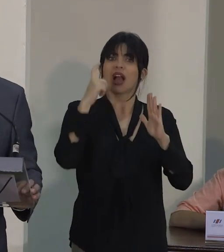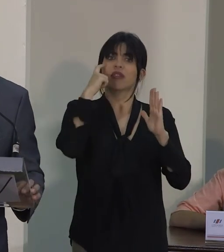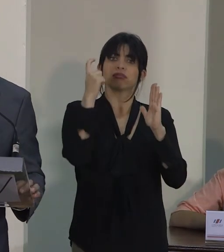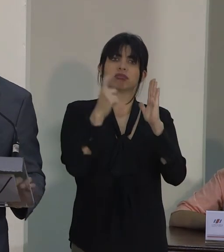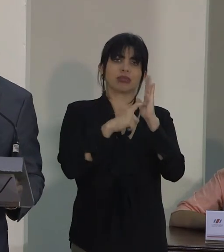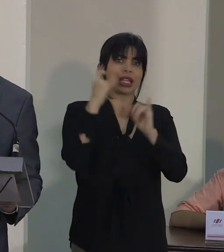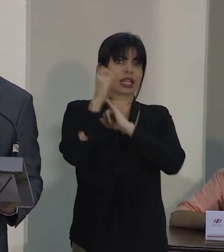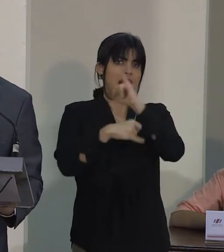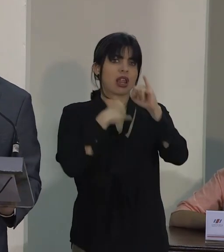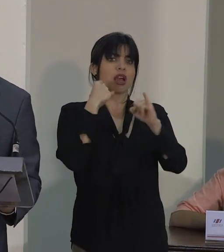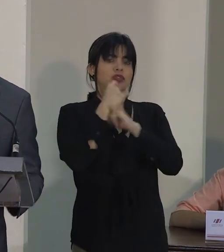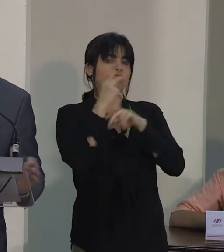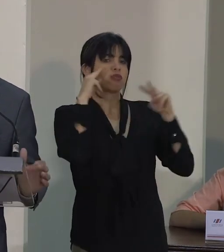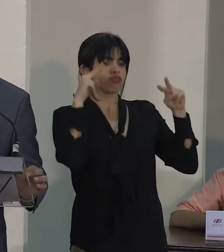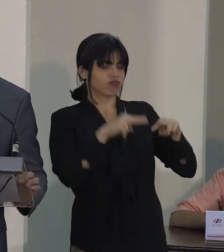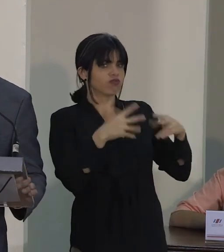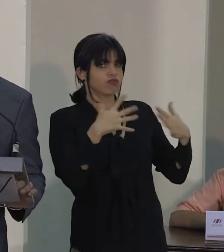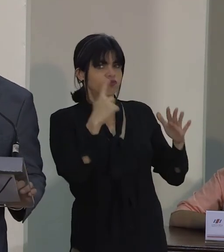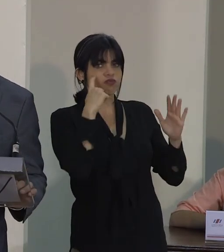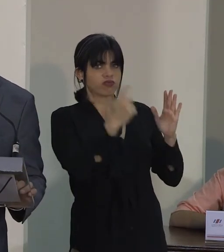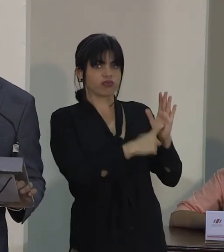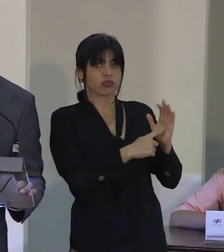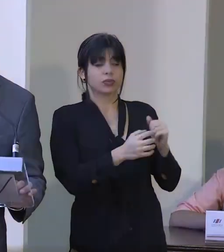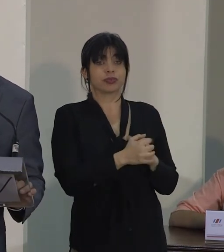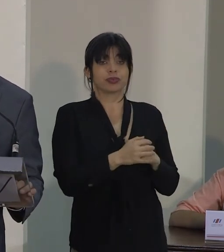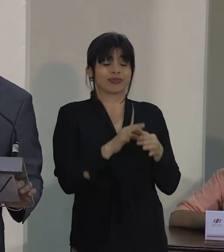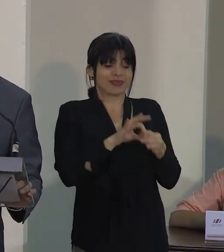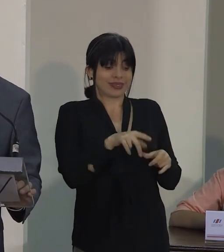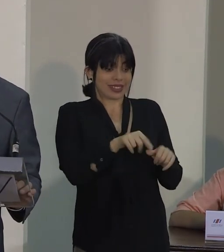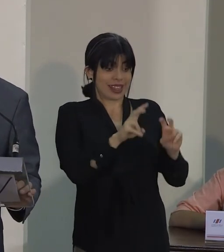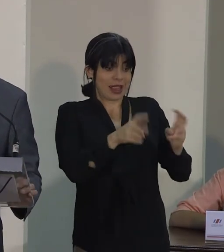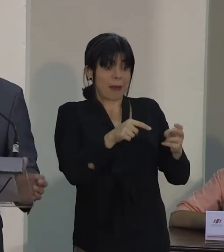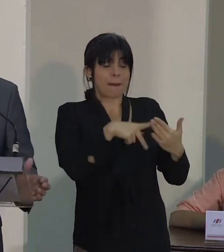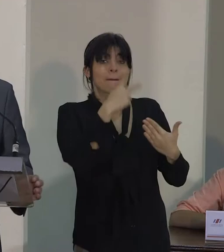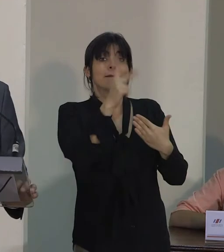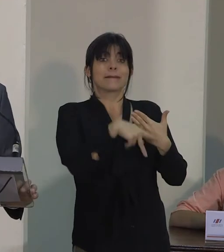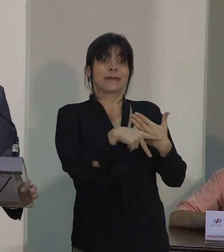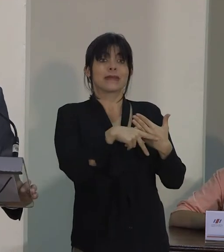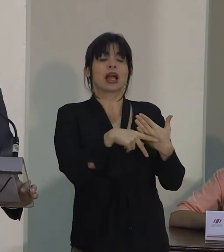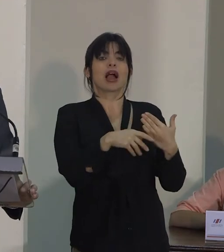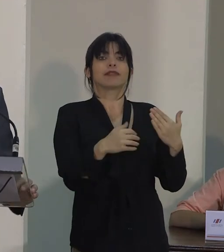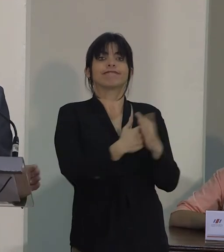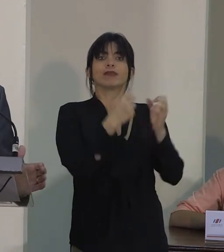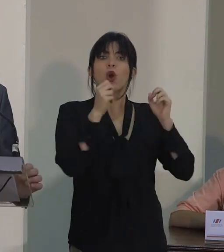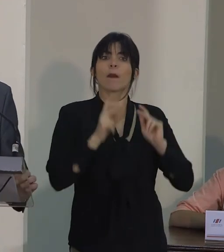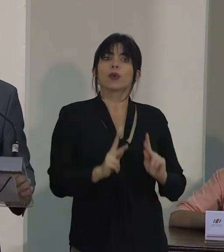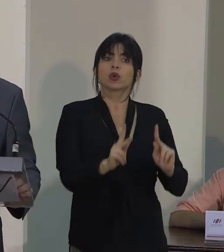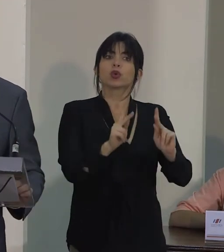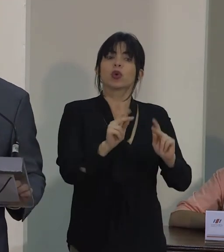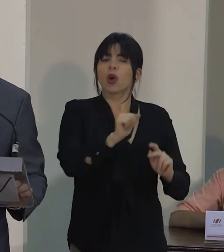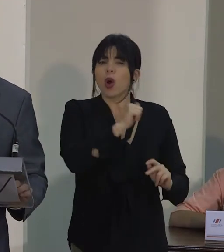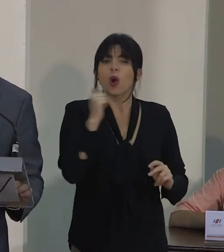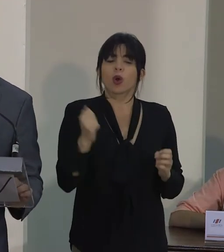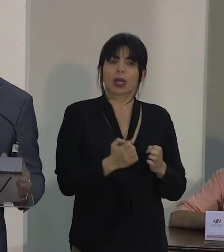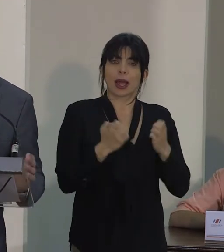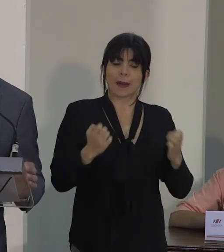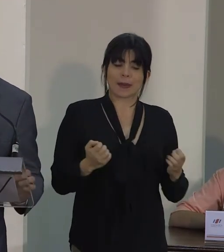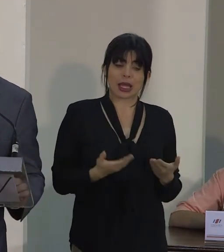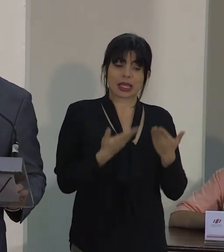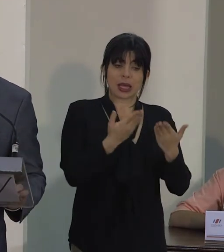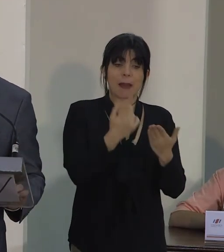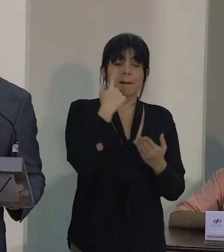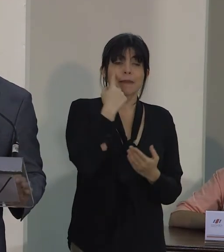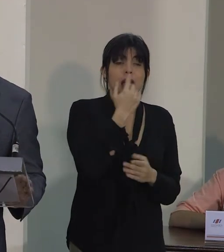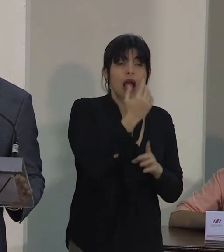internacionalmente. En este marco, este plan se convierte en otra oportunidad, otra herramienta, para que